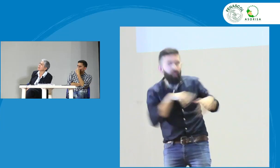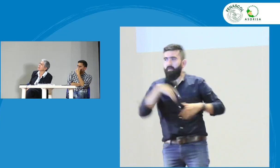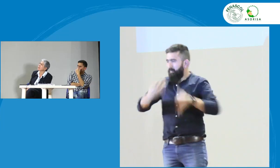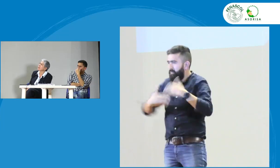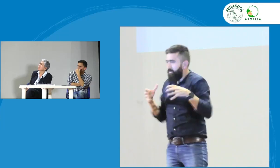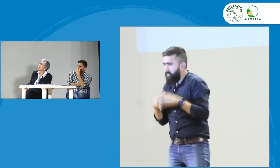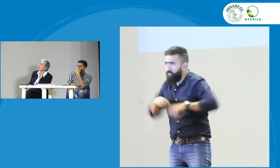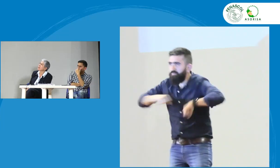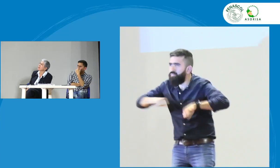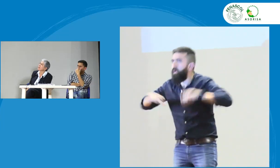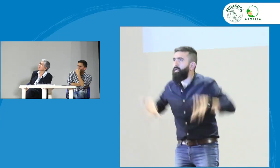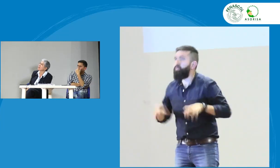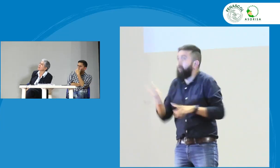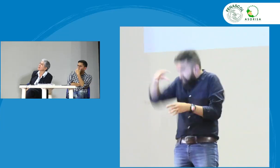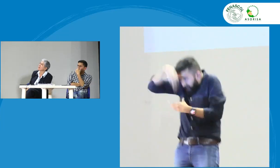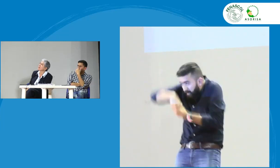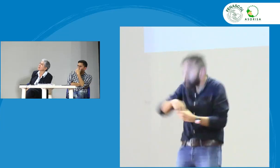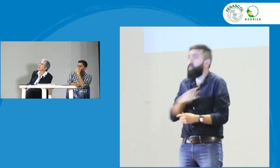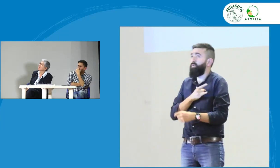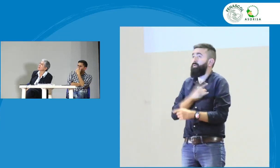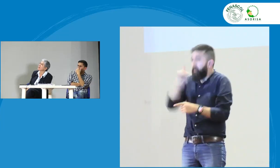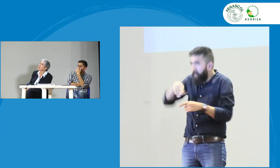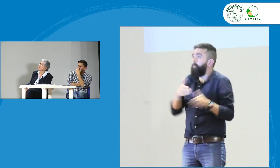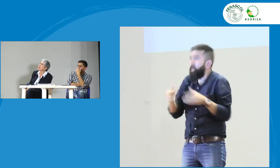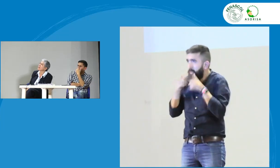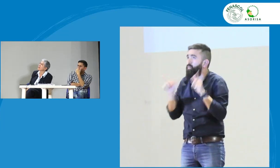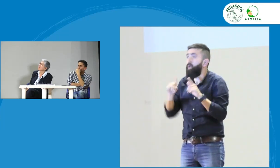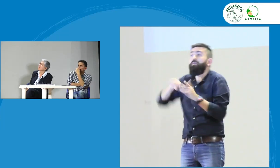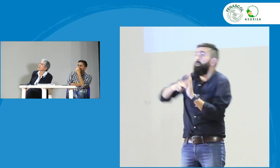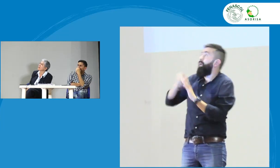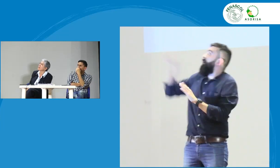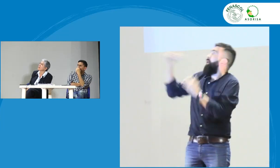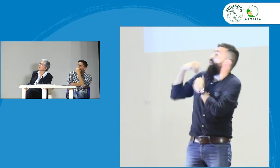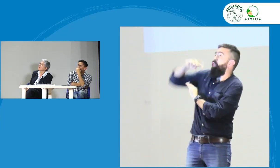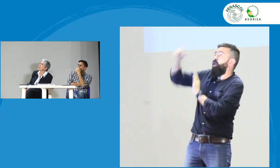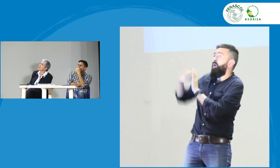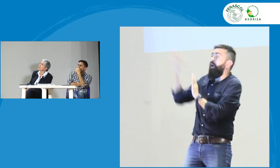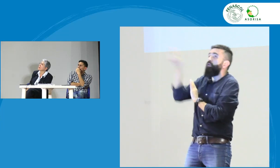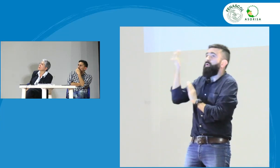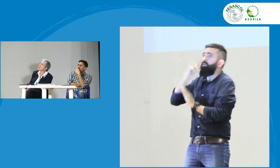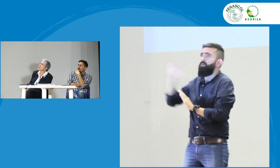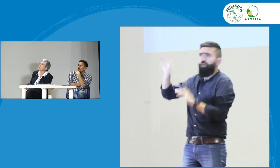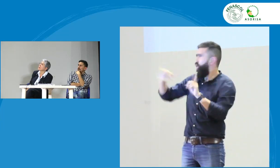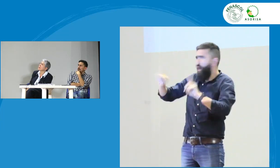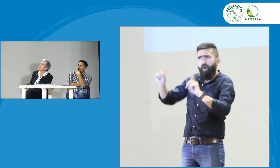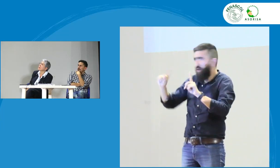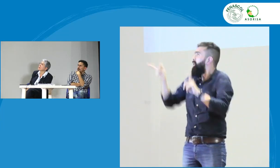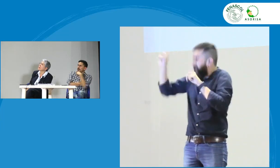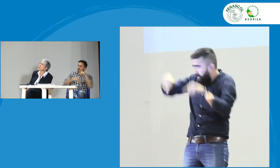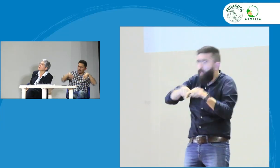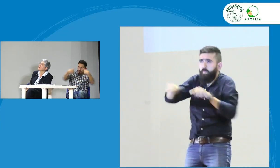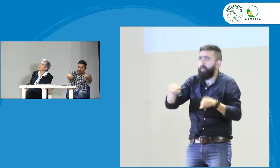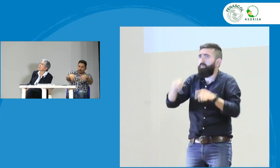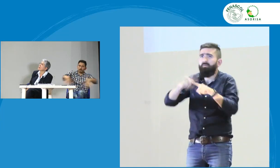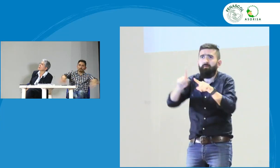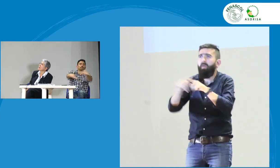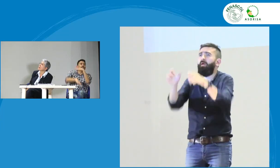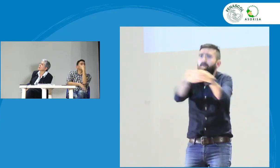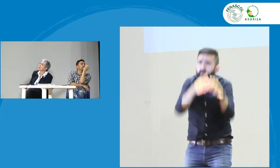la lengua cómo lo podemos hacer tenemos orientaciones de un experto claro que se puede hacer dentro de la universidad no solamente debemos esperar y